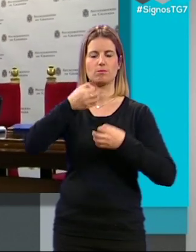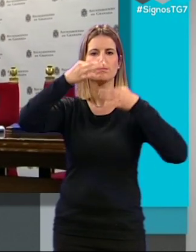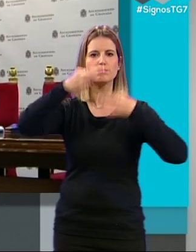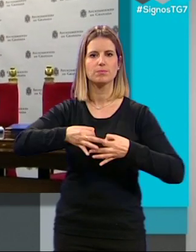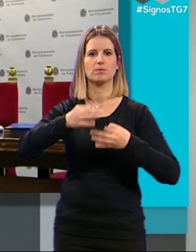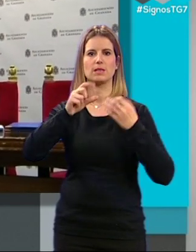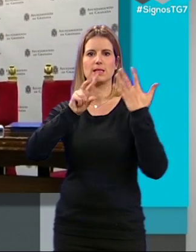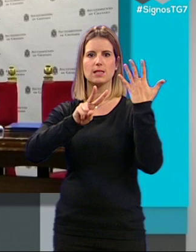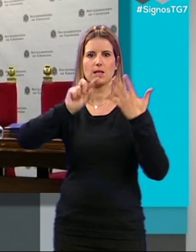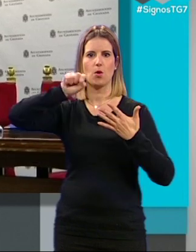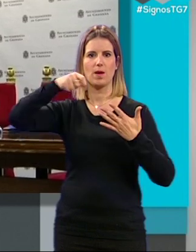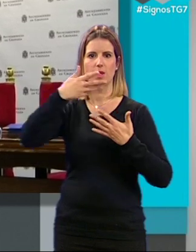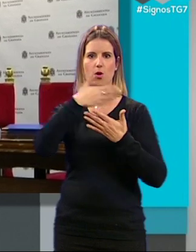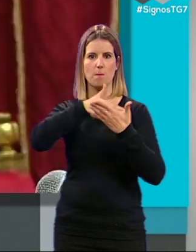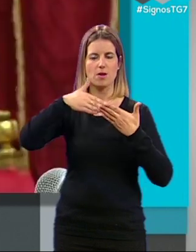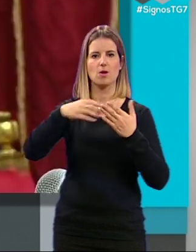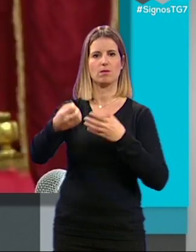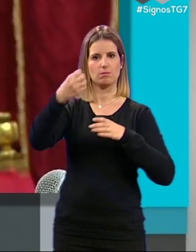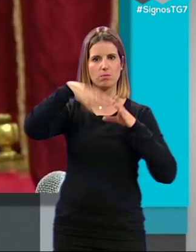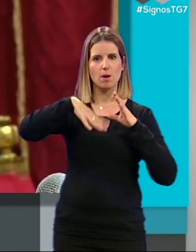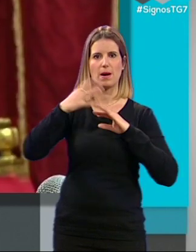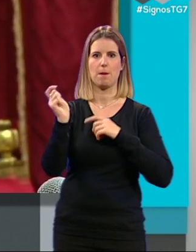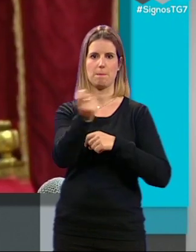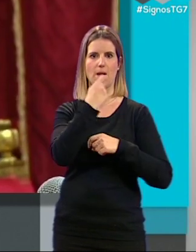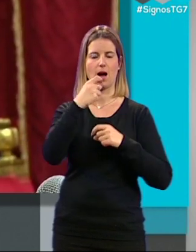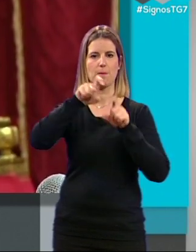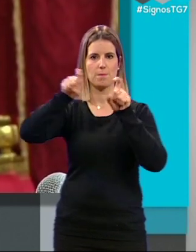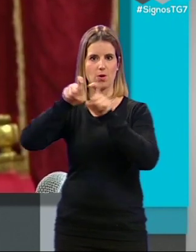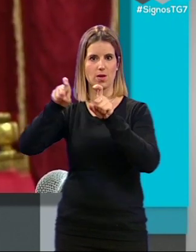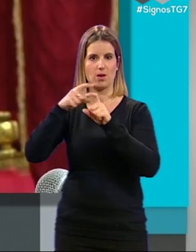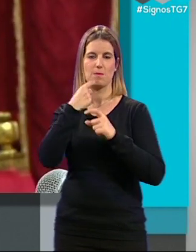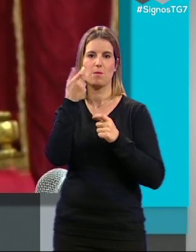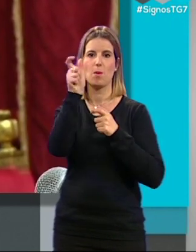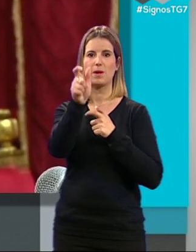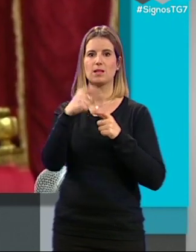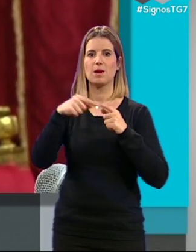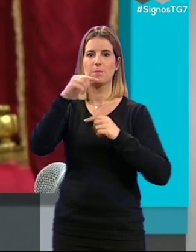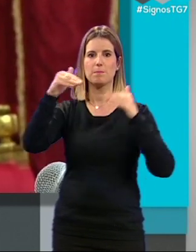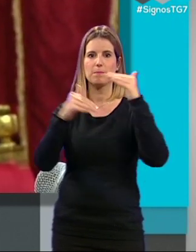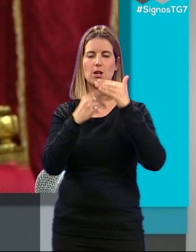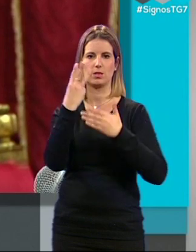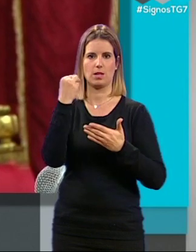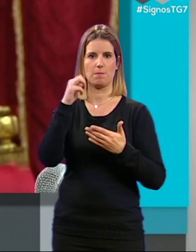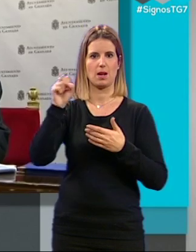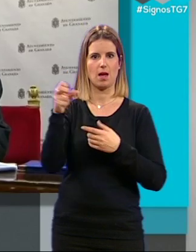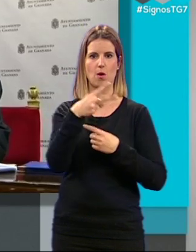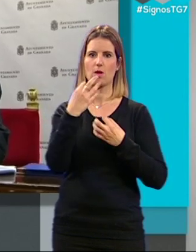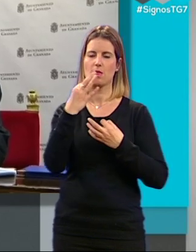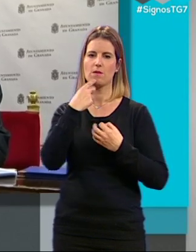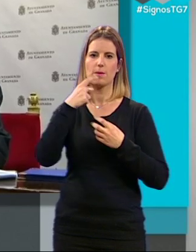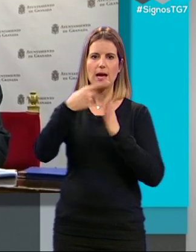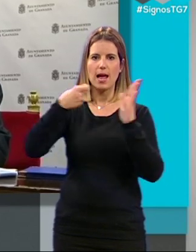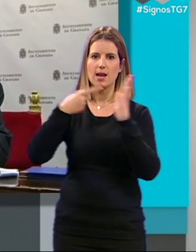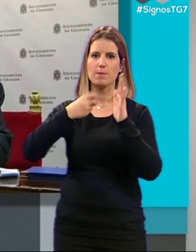de 7,5 millones que se dedicarán a pago de proveedores, que las partidas acreedoras inferiores a 3.000 euros deben ser eliminadas de forma periódica